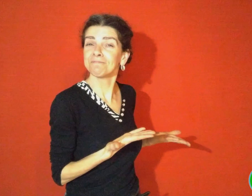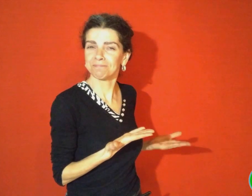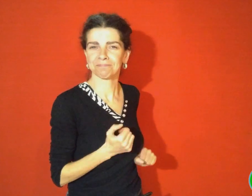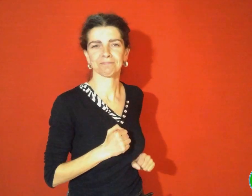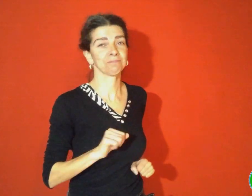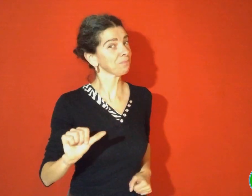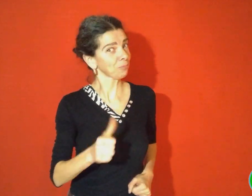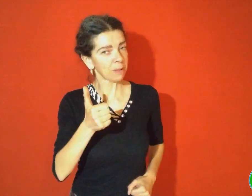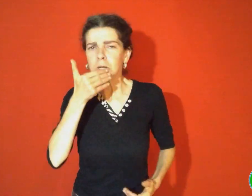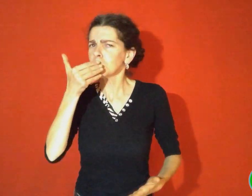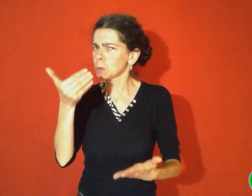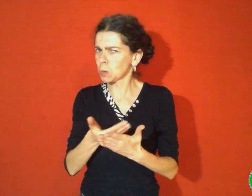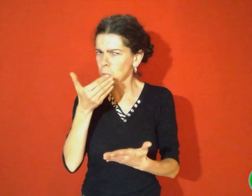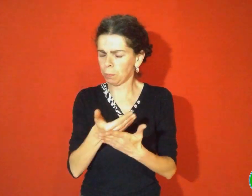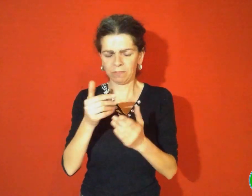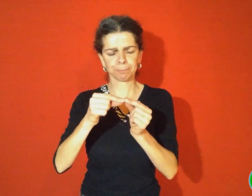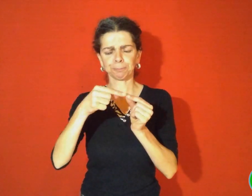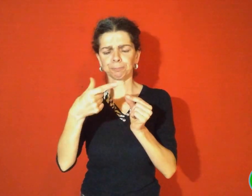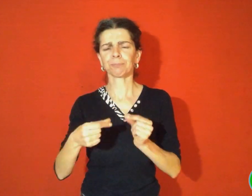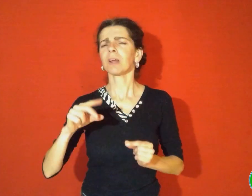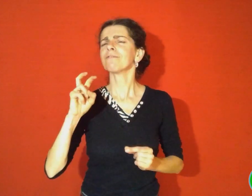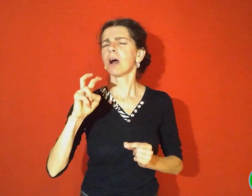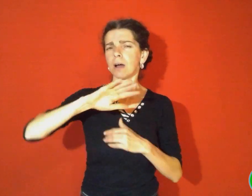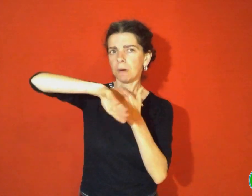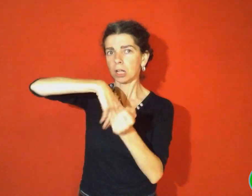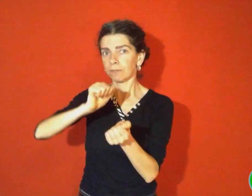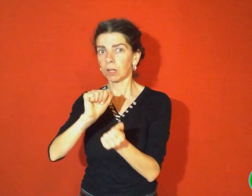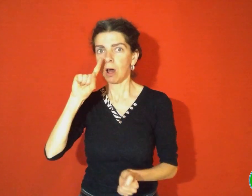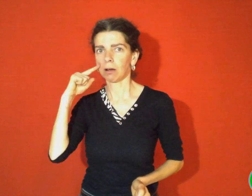« Un potage de cresson à la crème,